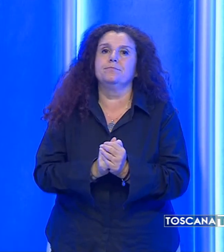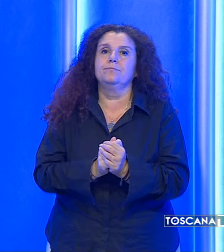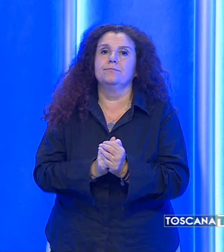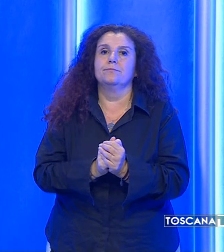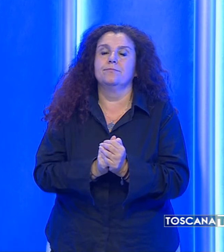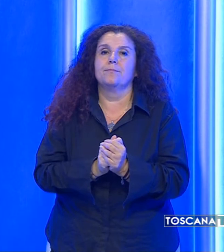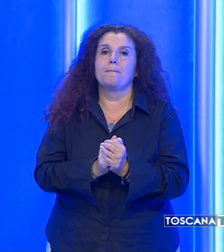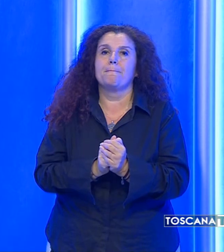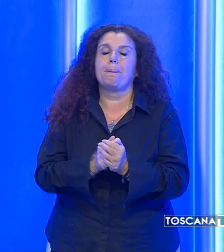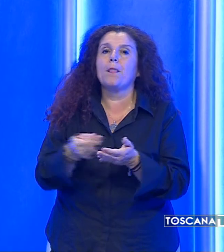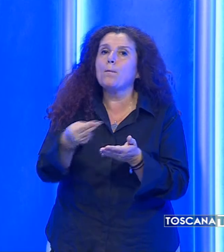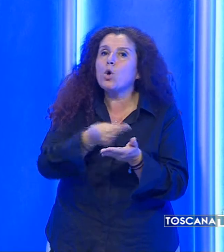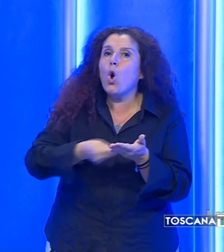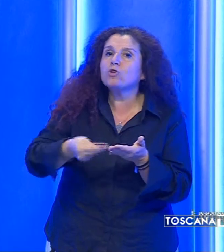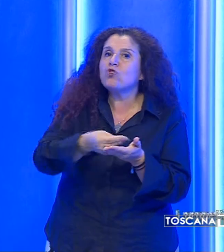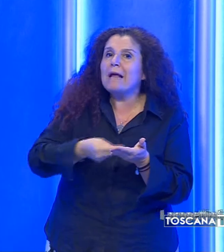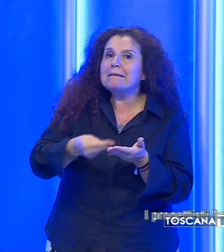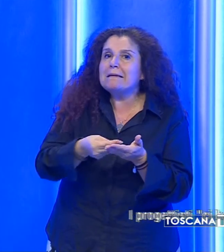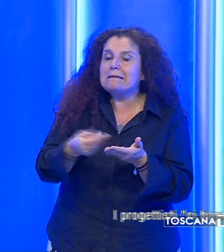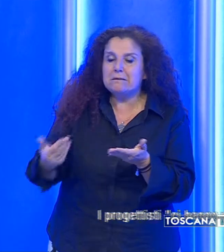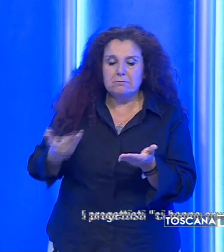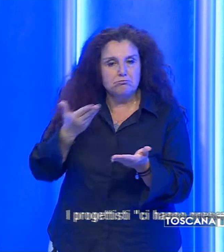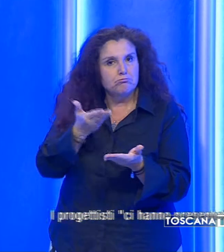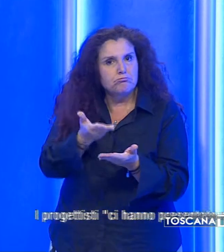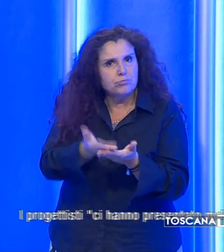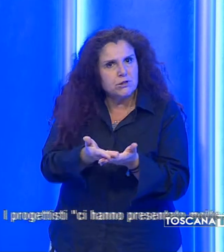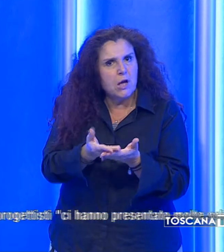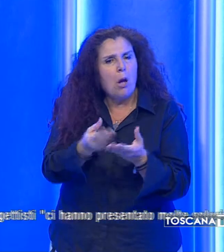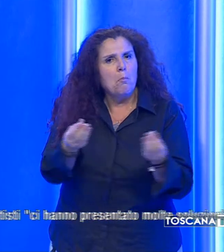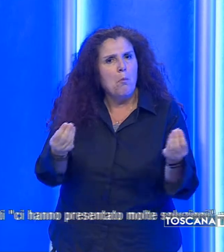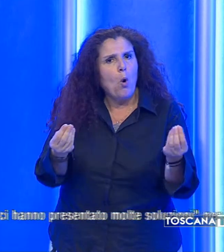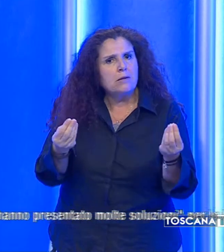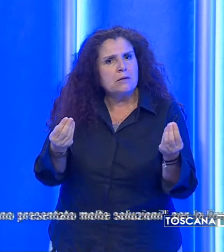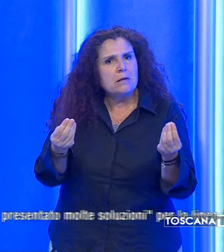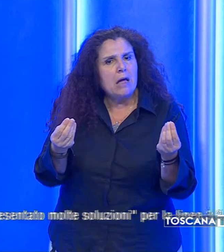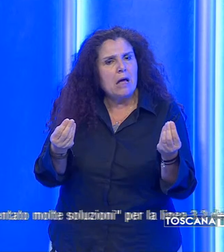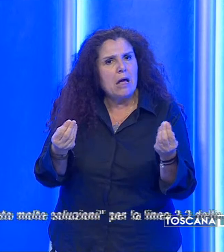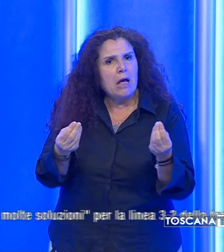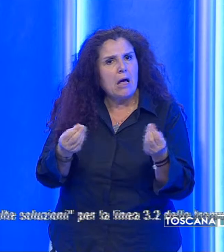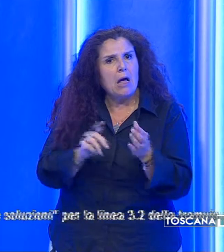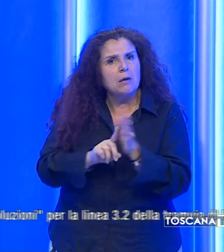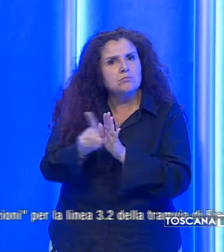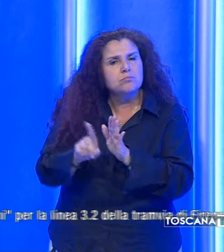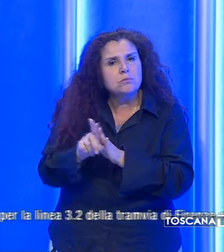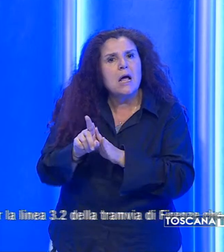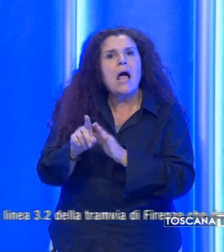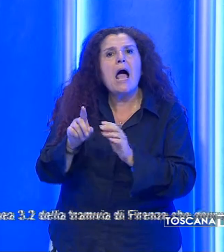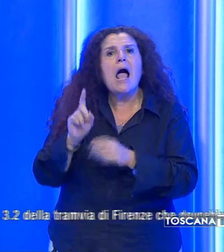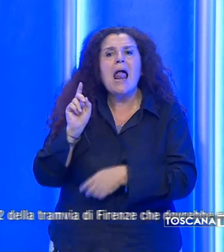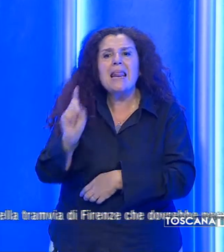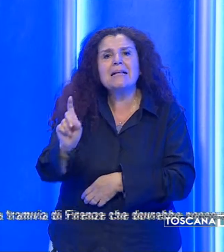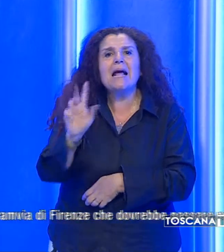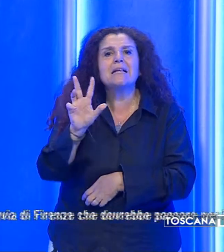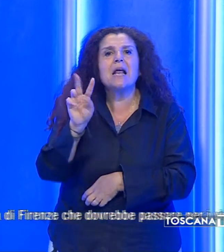I progettisti ci hanno presentato molte soluzioni per la linea 3.2 della